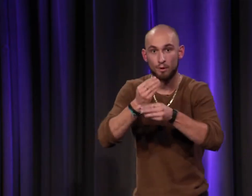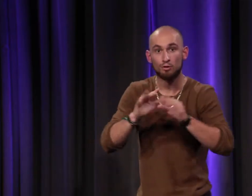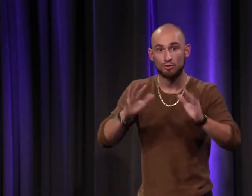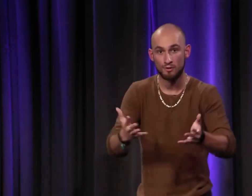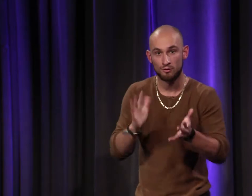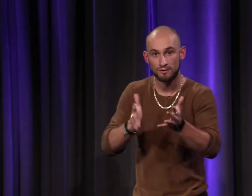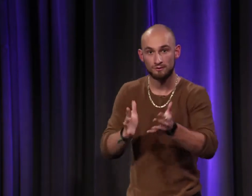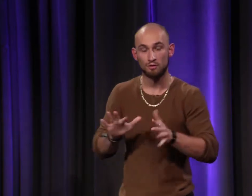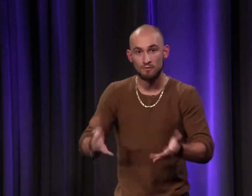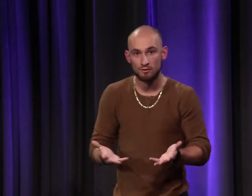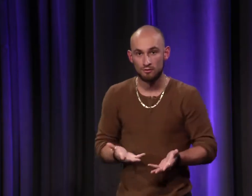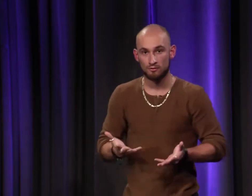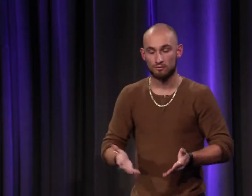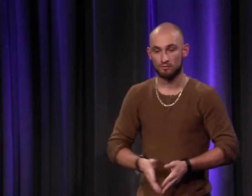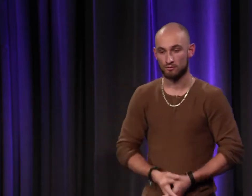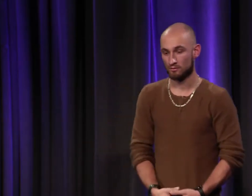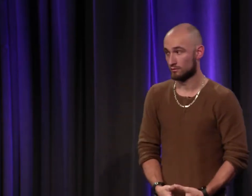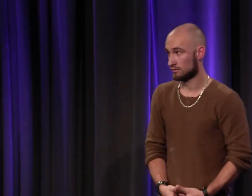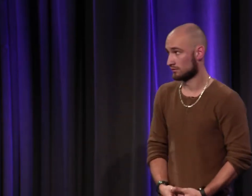comment il pouvait apprendre la langue des signes comment